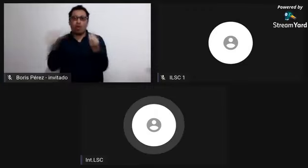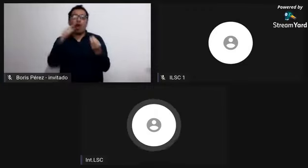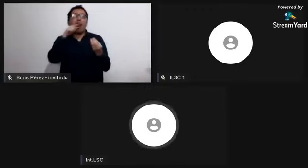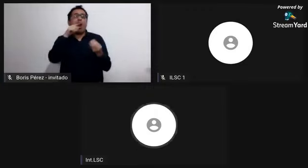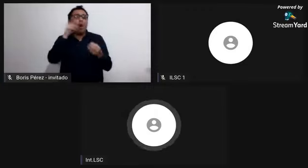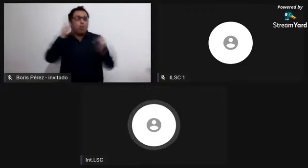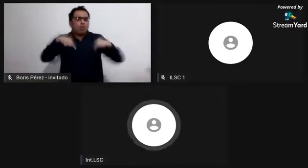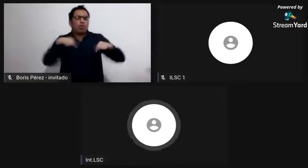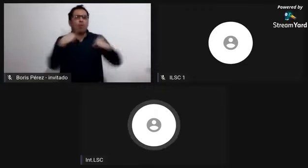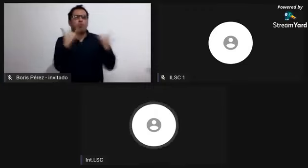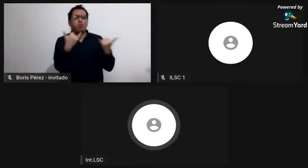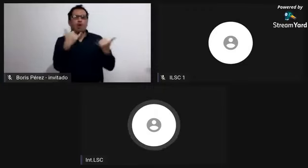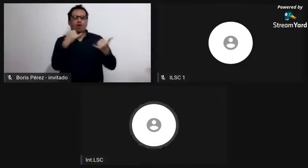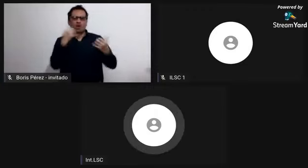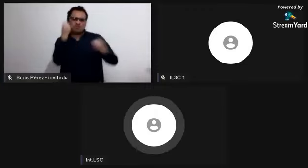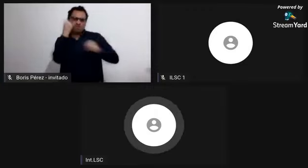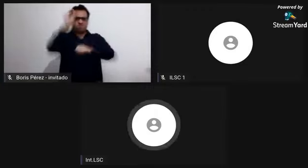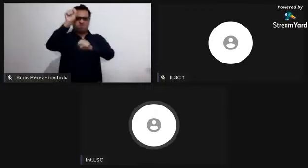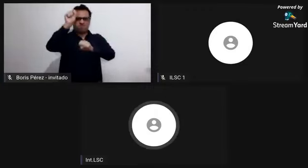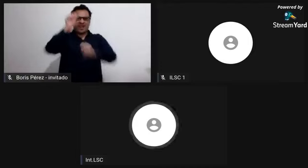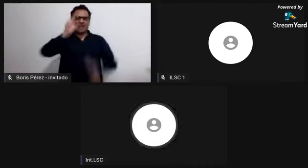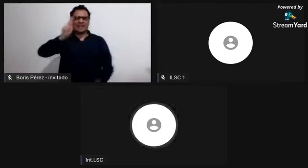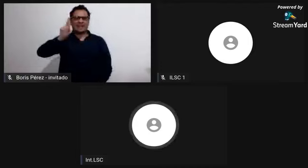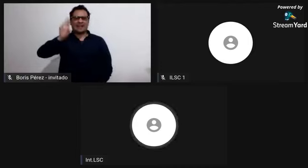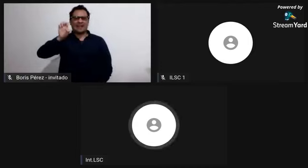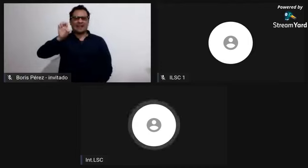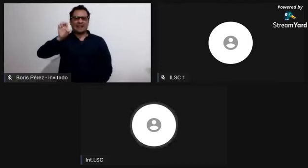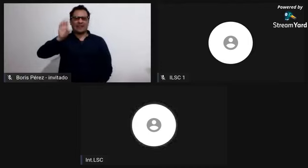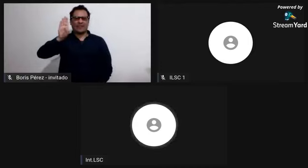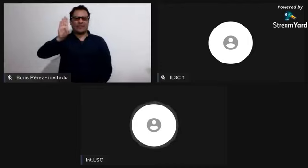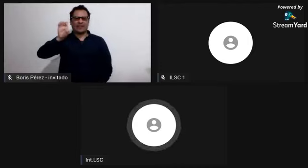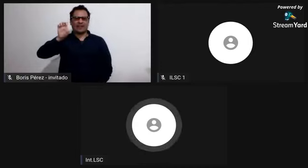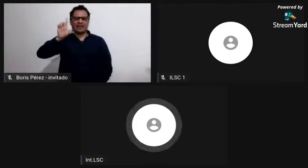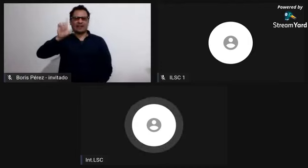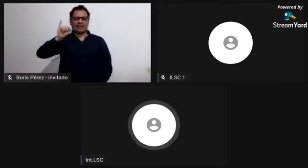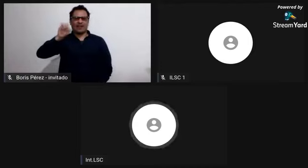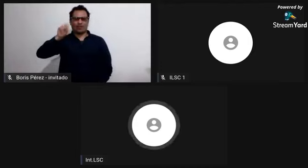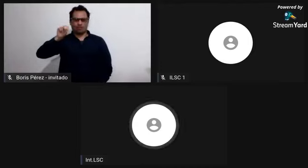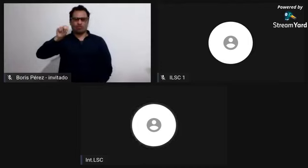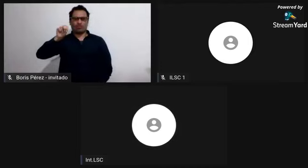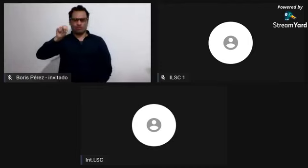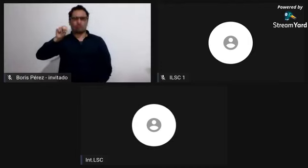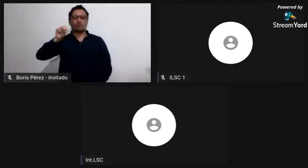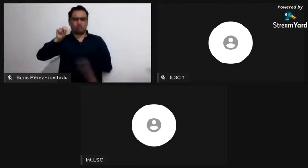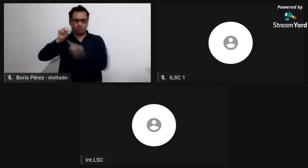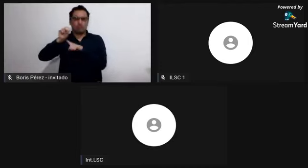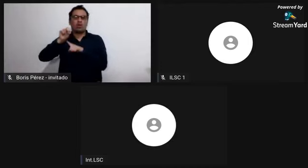poder organizar el trabajo, también producir su propio alimento.